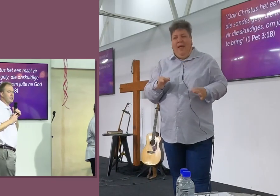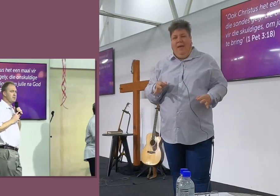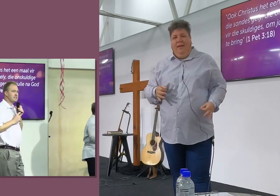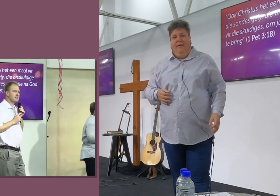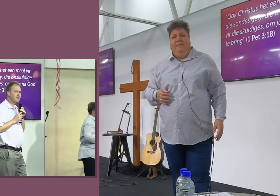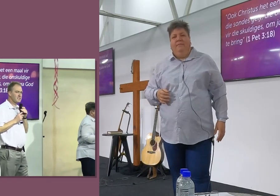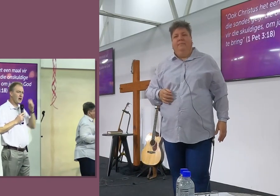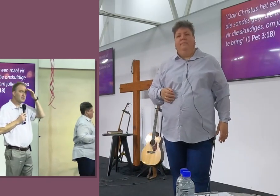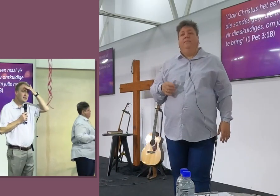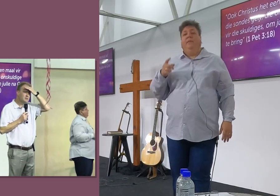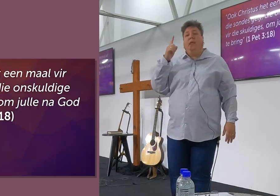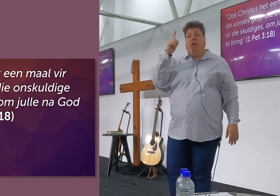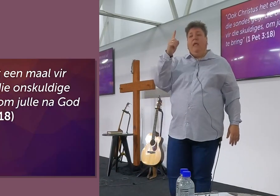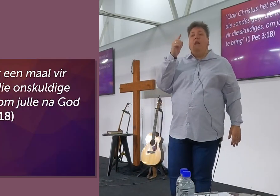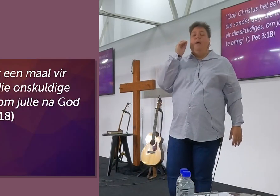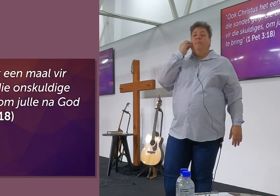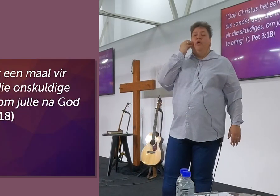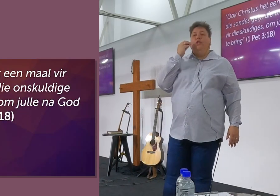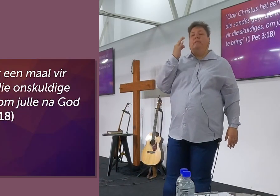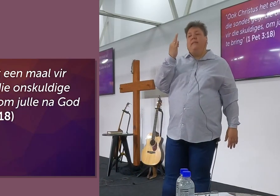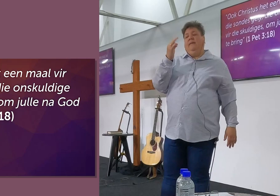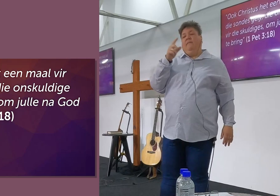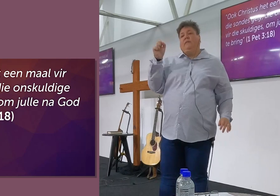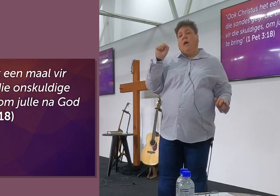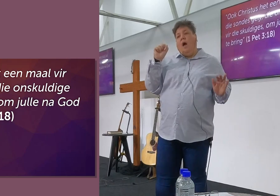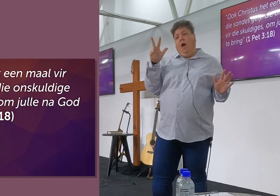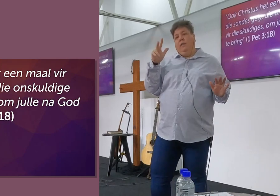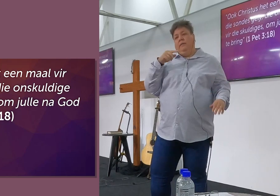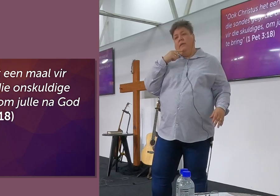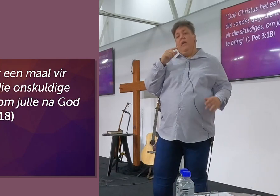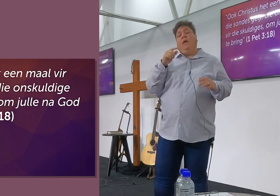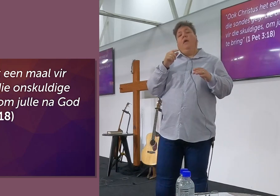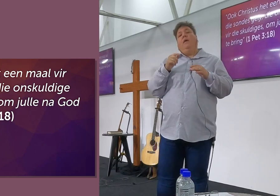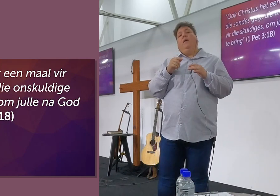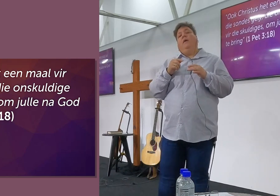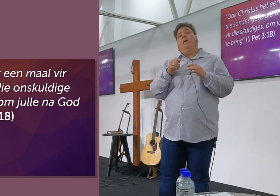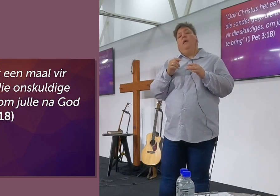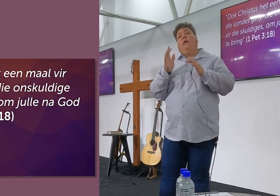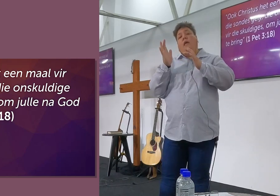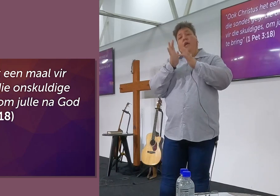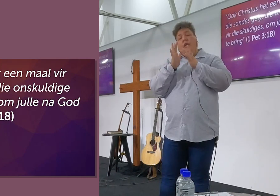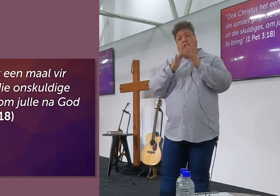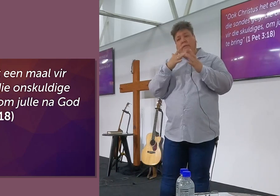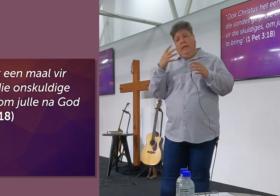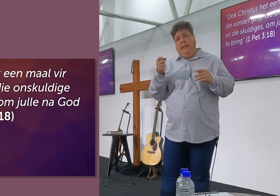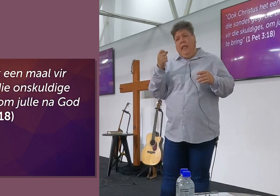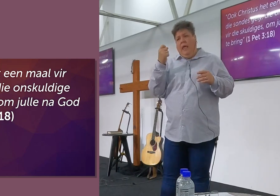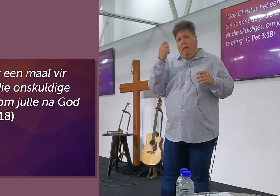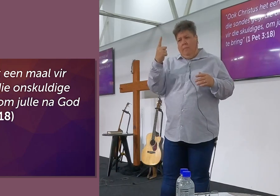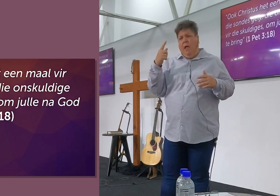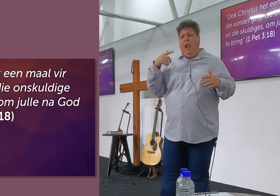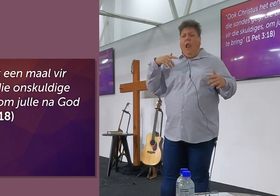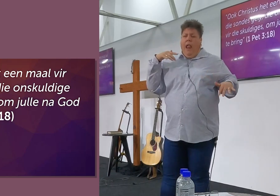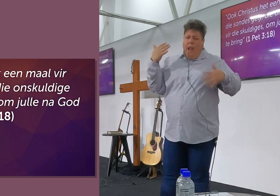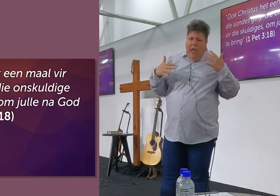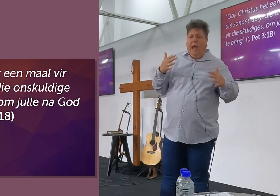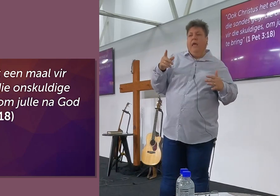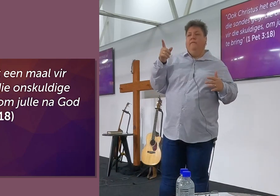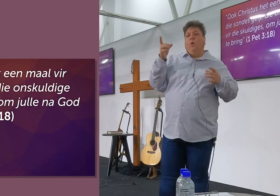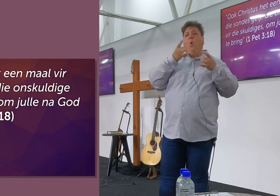In 1 Petrus 3 vers 18 bevestig dit, Ook Christus het eenmaal vir die sondes gelei, Die onskuldige vir die skuldig is,